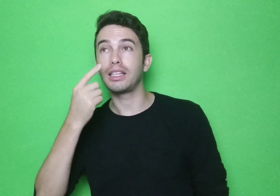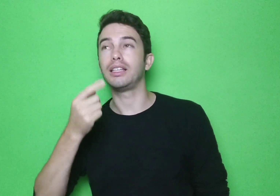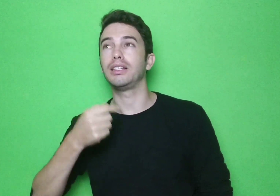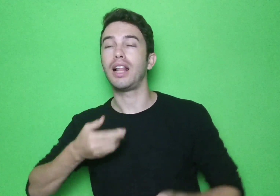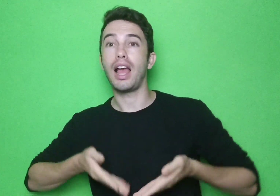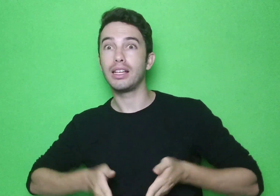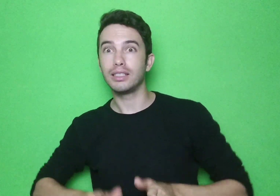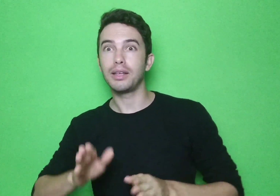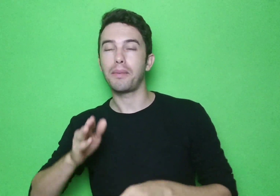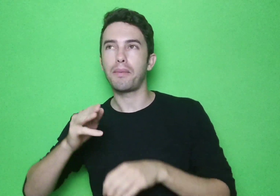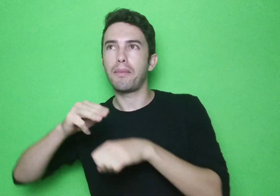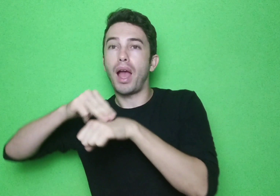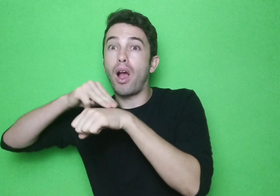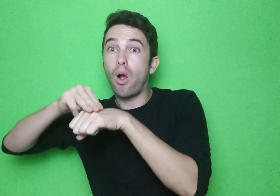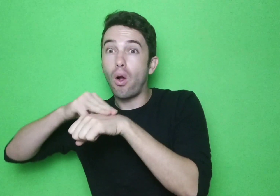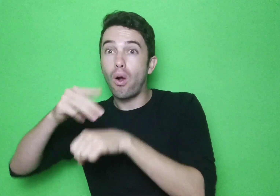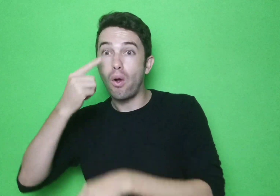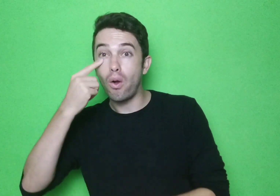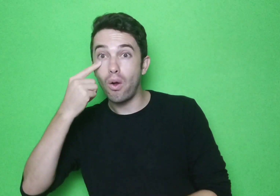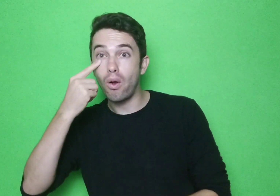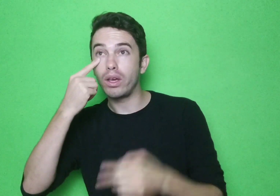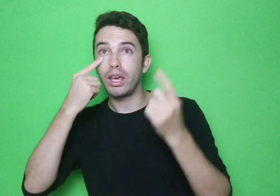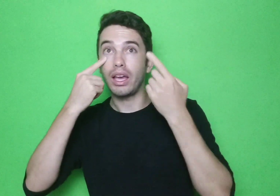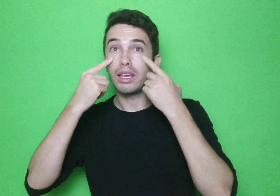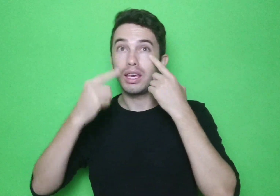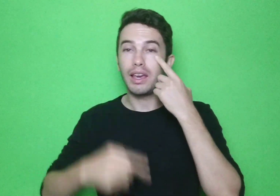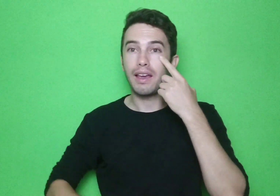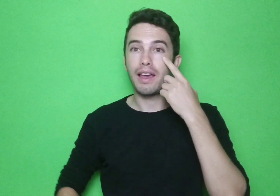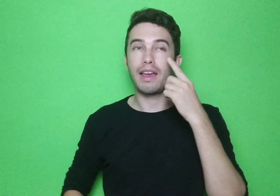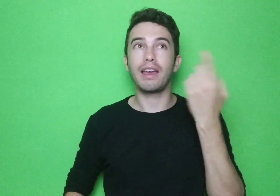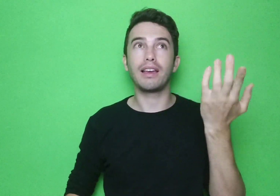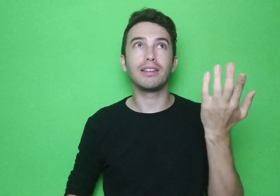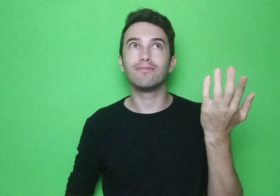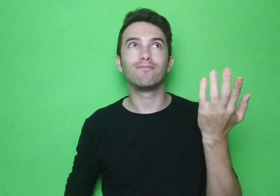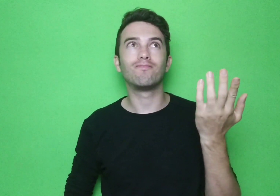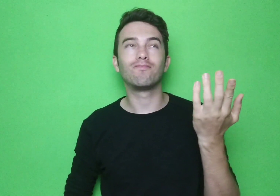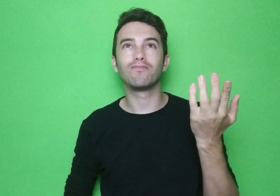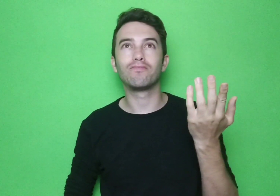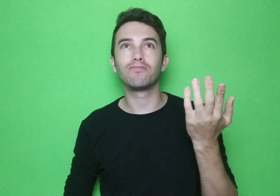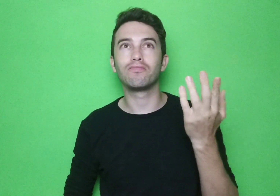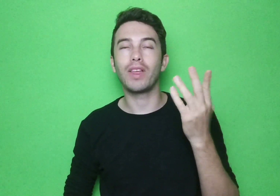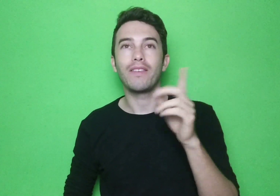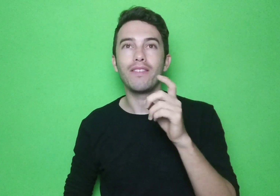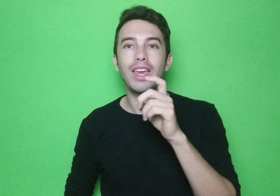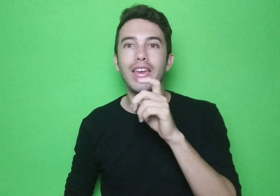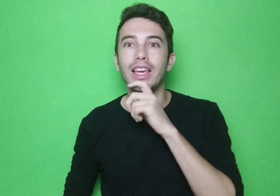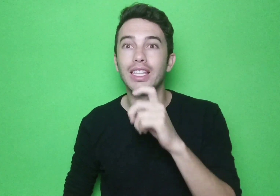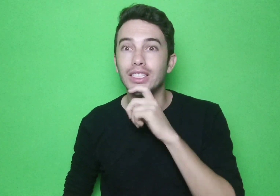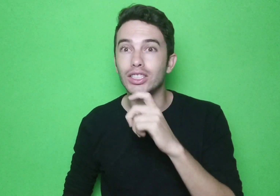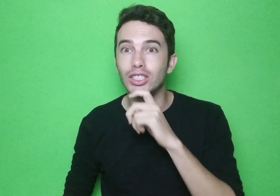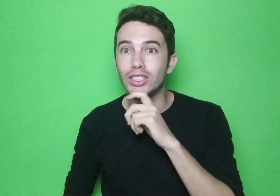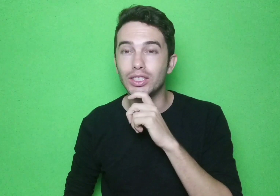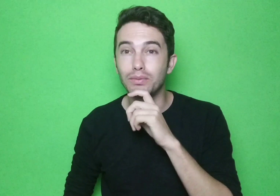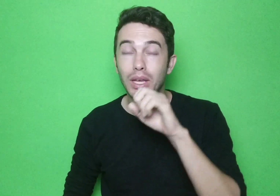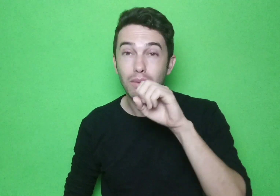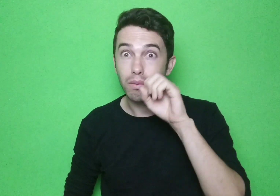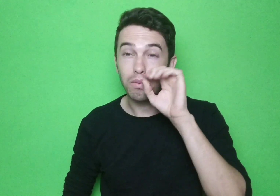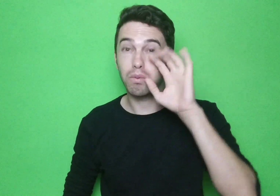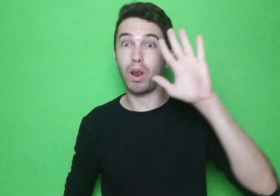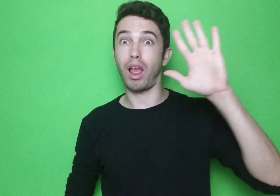Às vezes ela nasce com o olho direito castanho e do lado esquerdo um